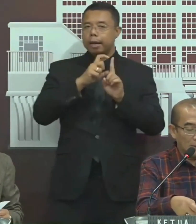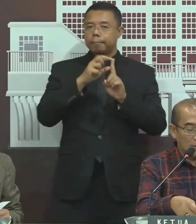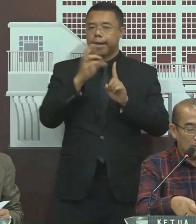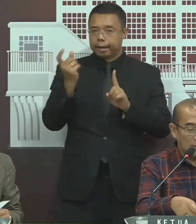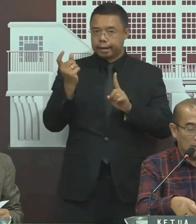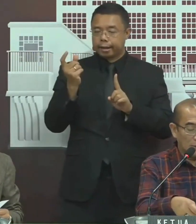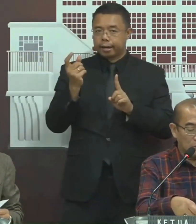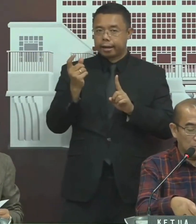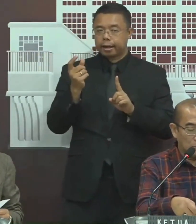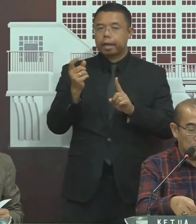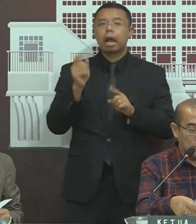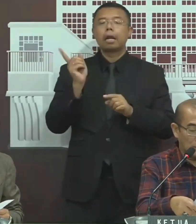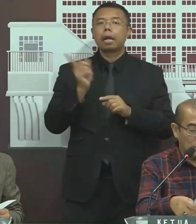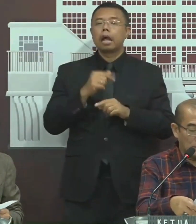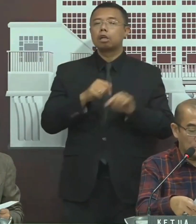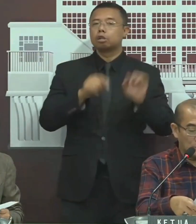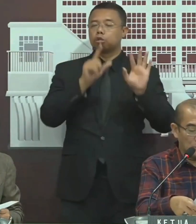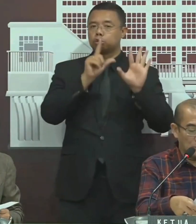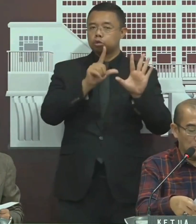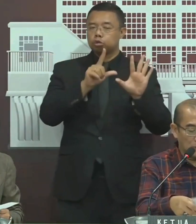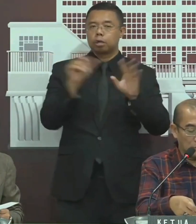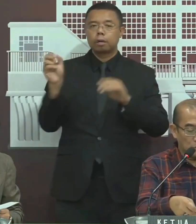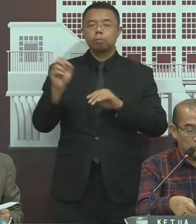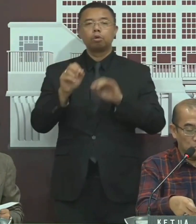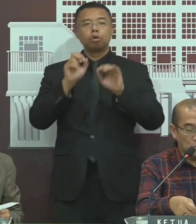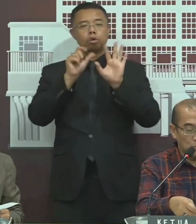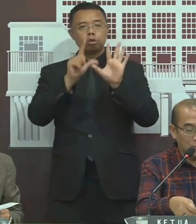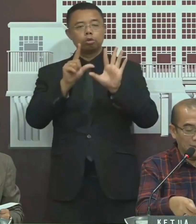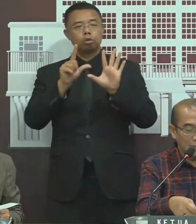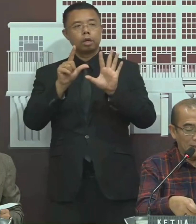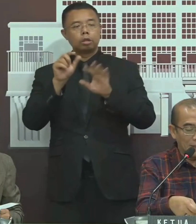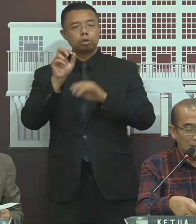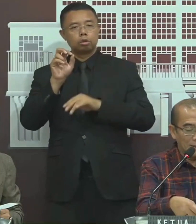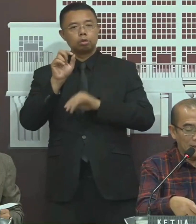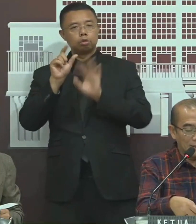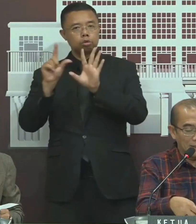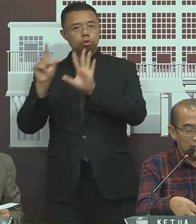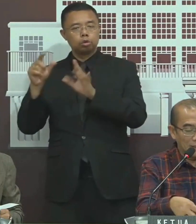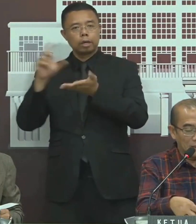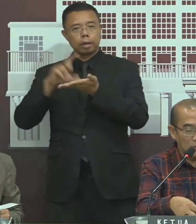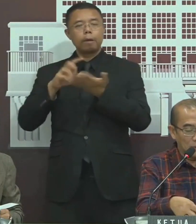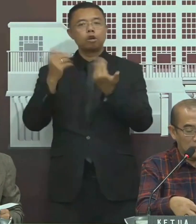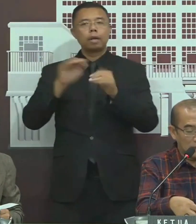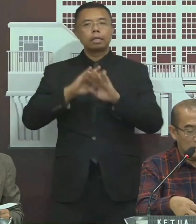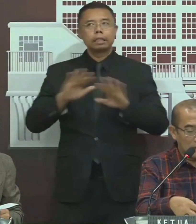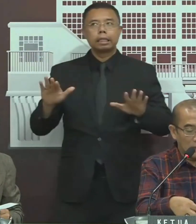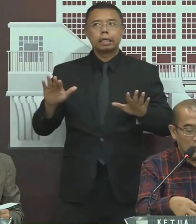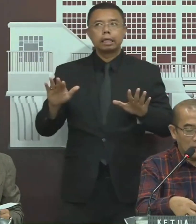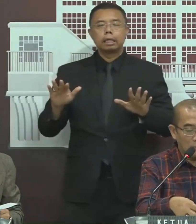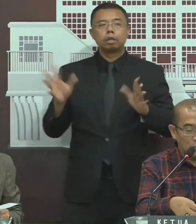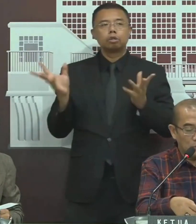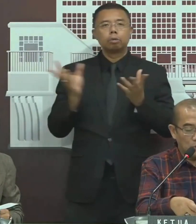dari 7.277 kejamatan yang telah selesai 2